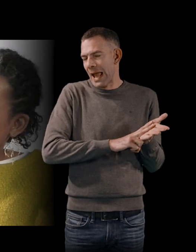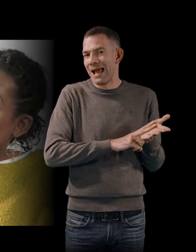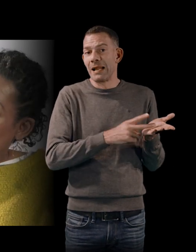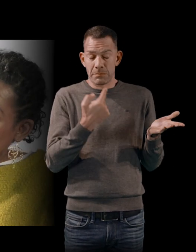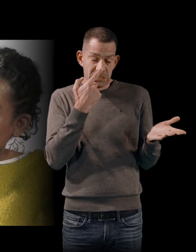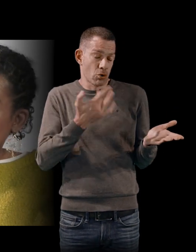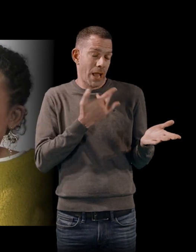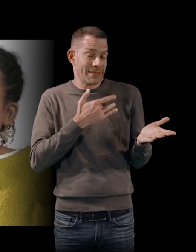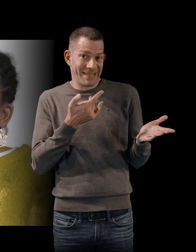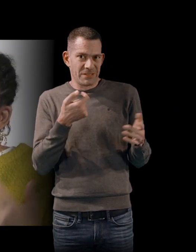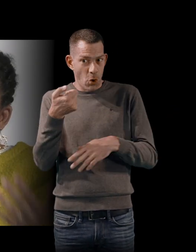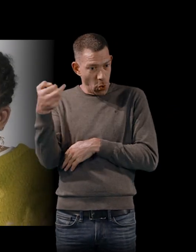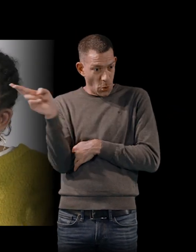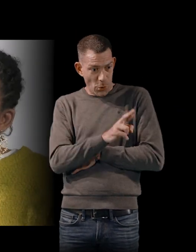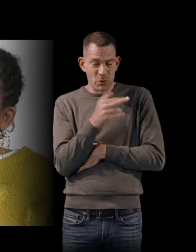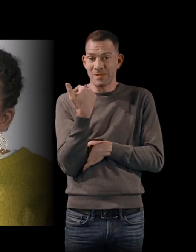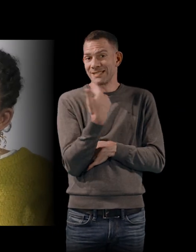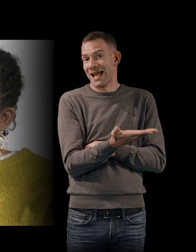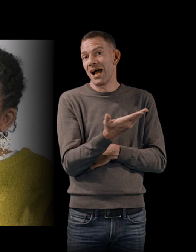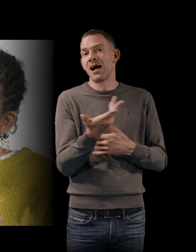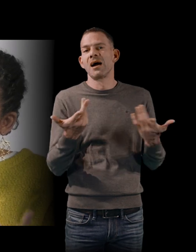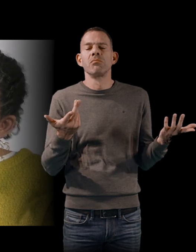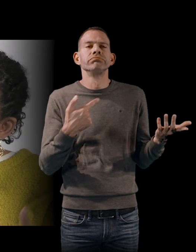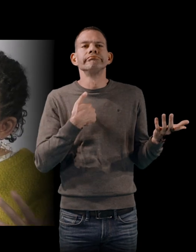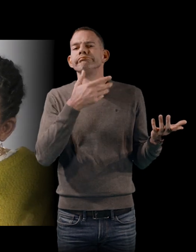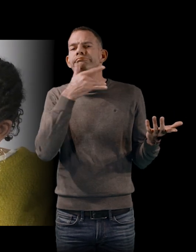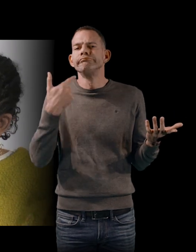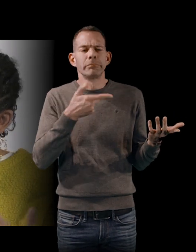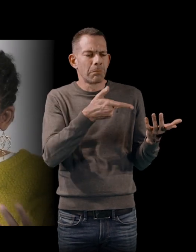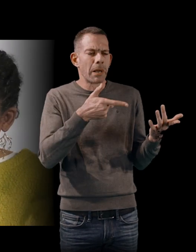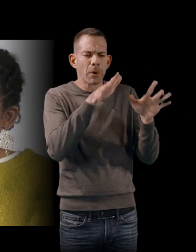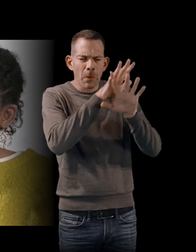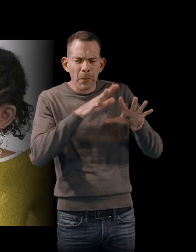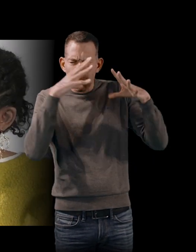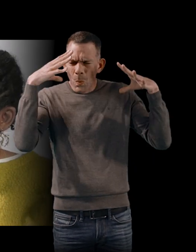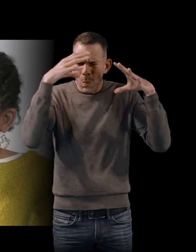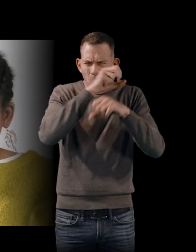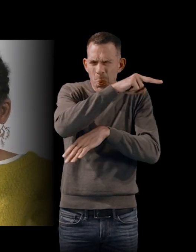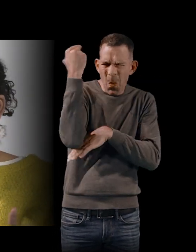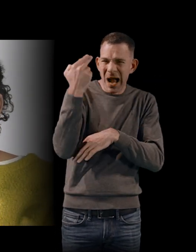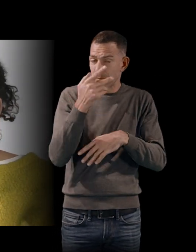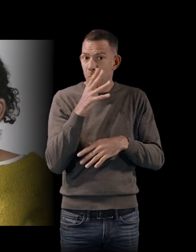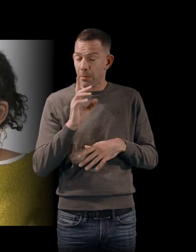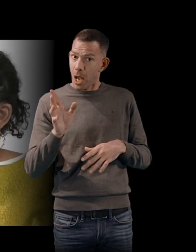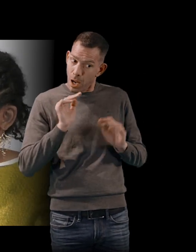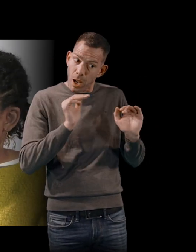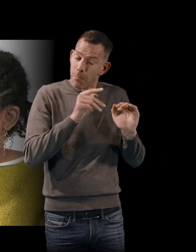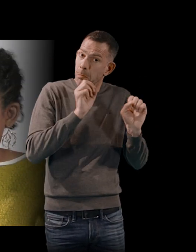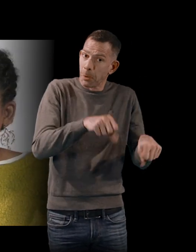revenir, parce que je ne pouvais pas non plus ne faire que quelque chose d'obscur, de sombre, ce que j'aurais pu faire, parce qu s passé quand même des choses